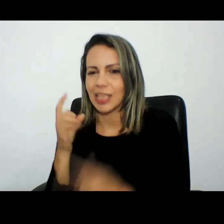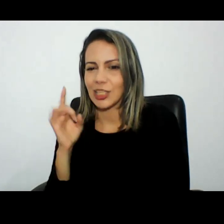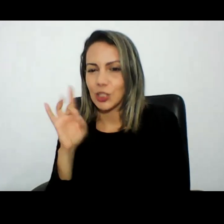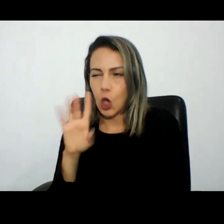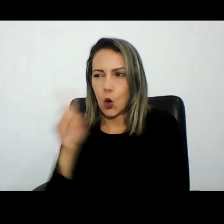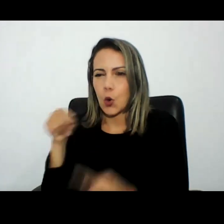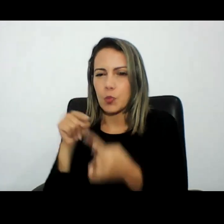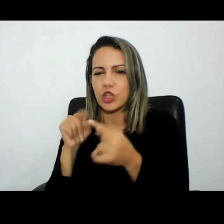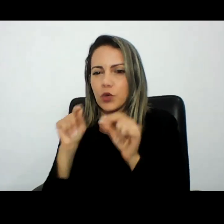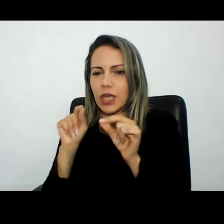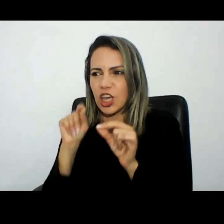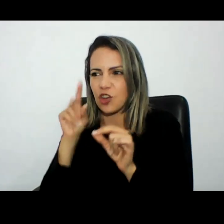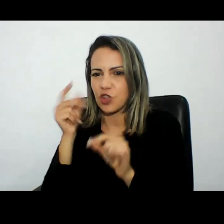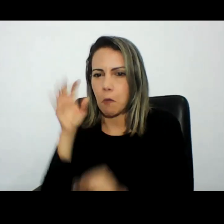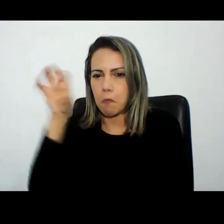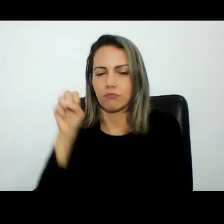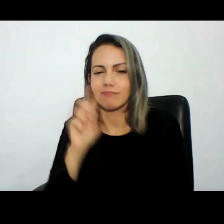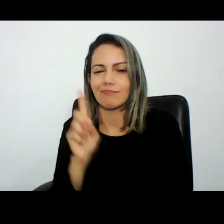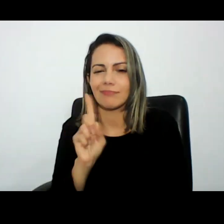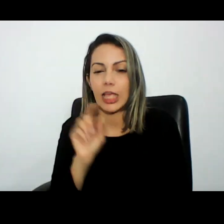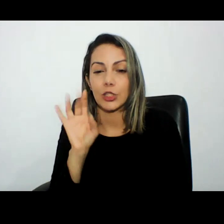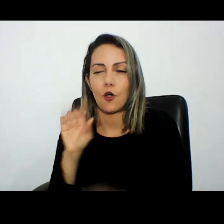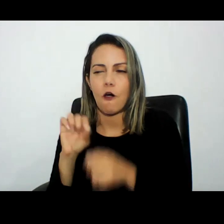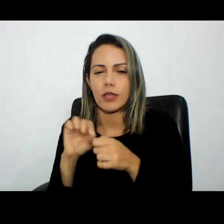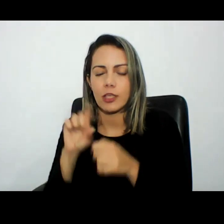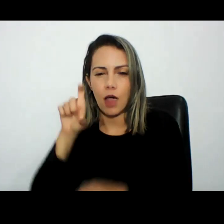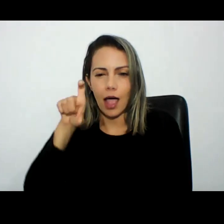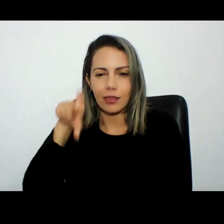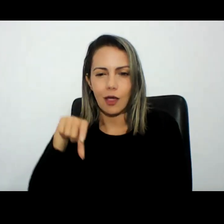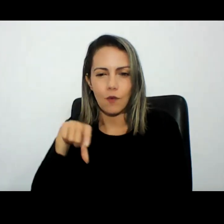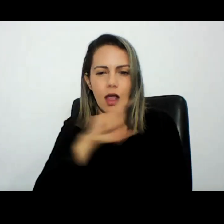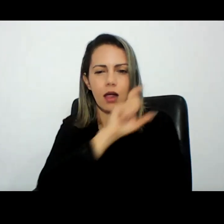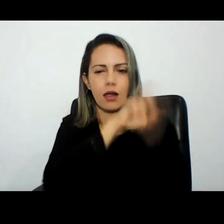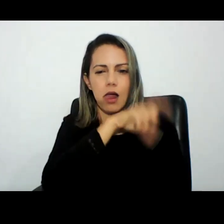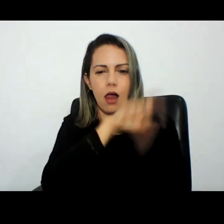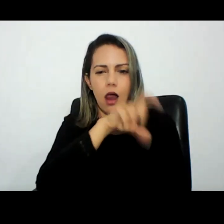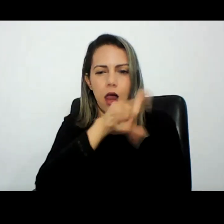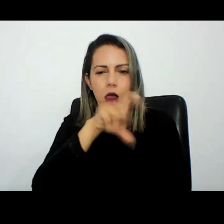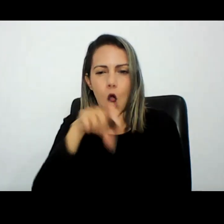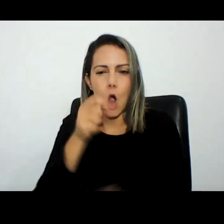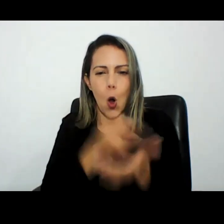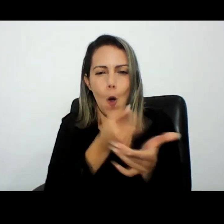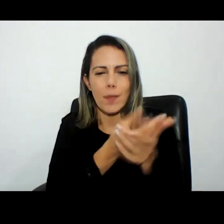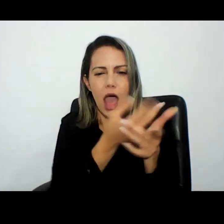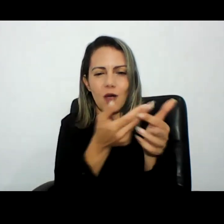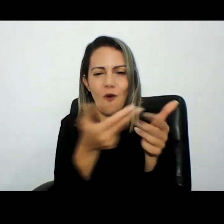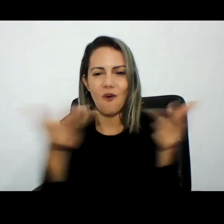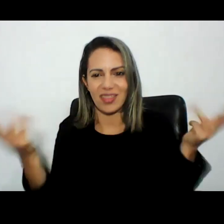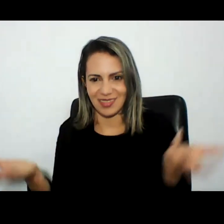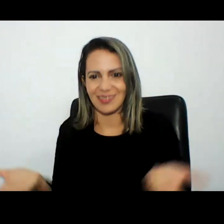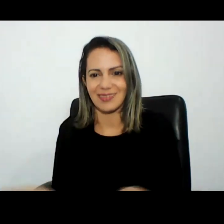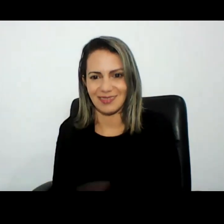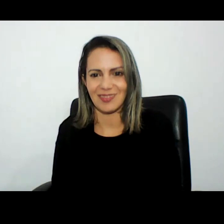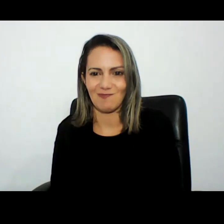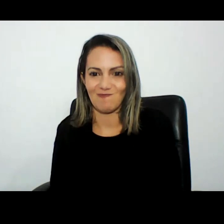número de cartão e fazer compra isso tem acontecido com frequência muitas vezes de maneira mais elaborada o criminoso